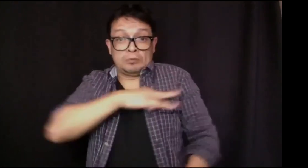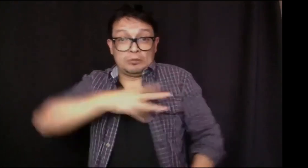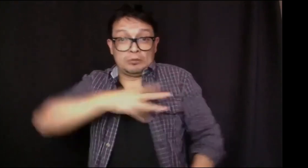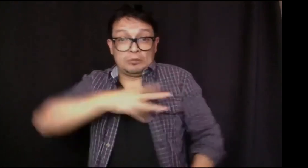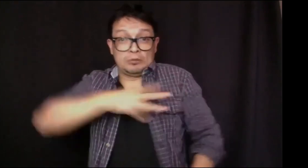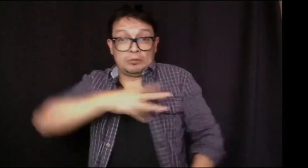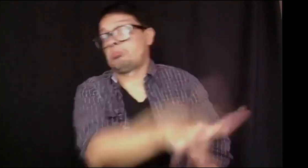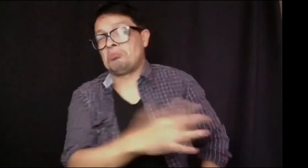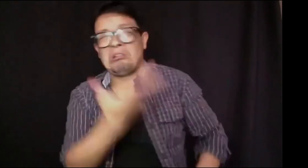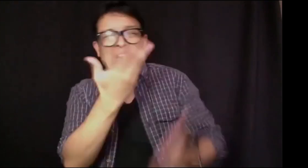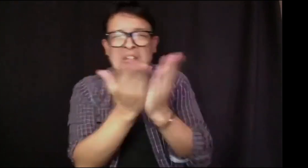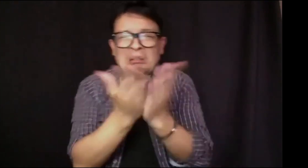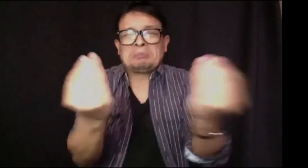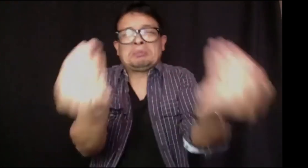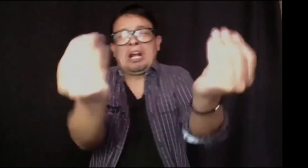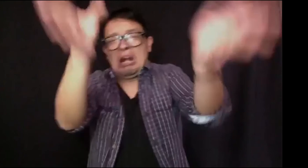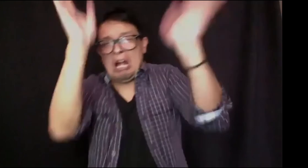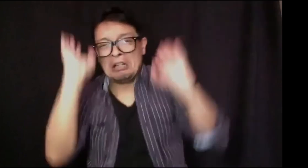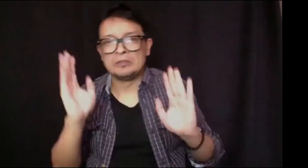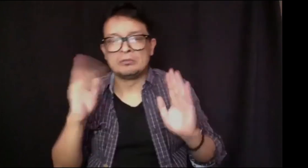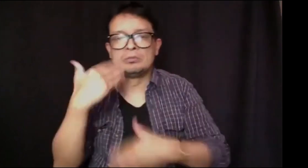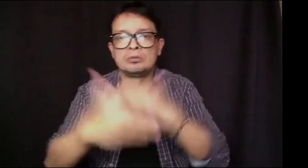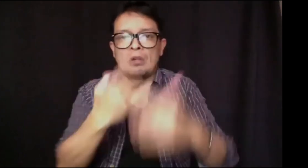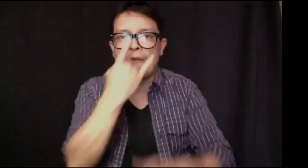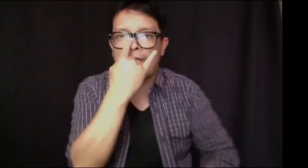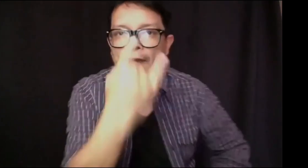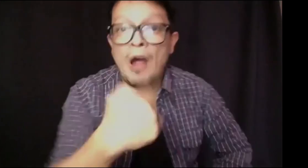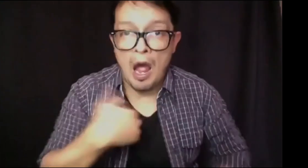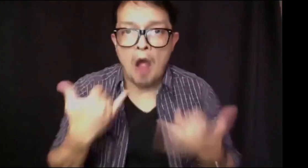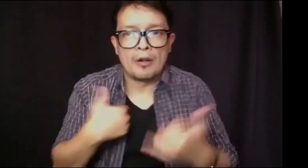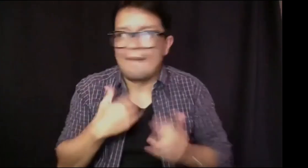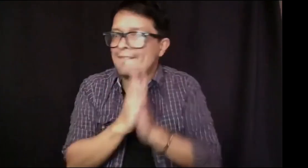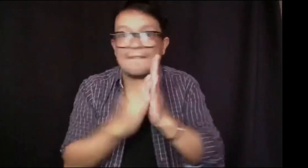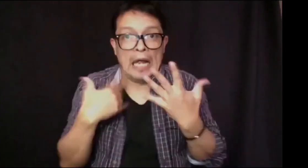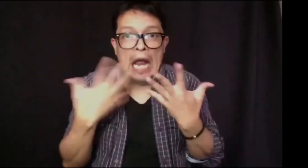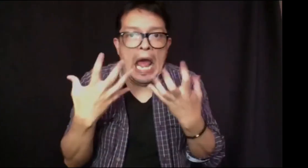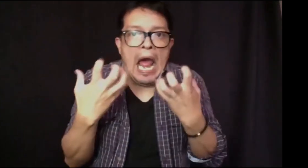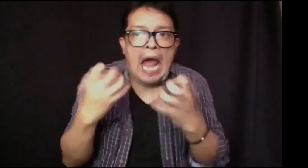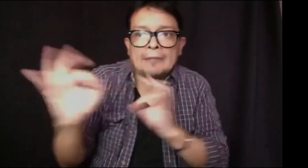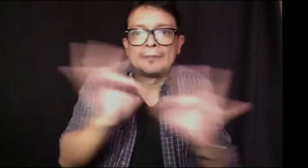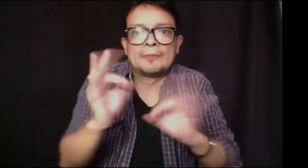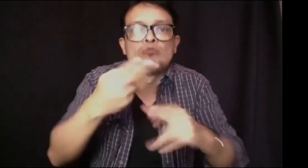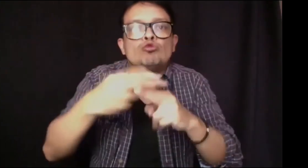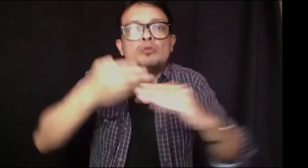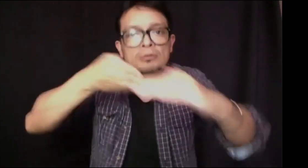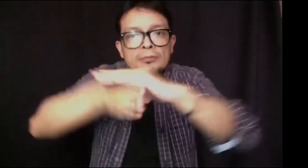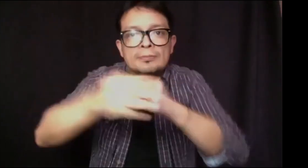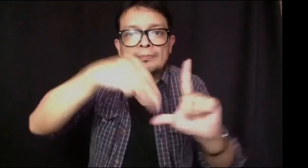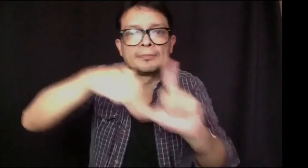por ejemplo, particular, yo no quería estar en la universidad. Y decía, ¿para qué estar en la universidad? Y ahora, por ejemplo, que veo la necesidad y quiero